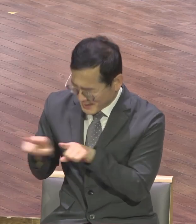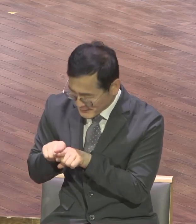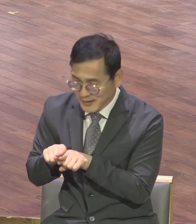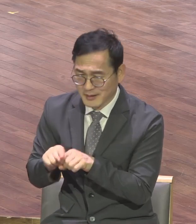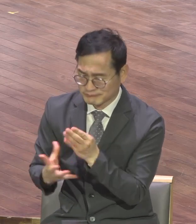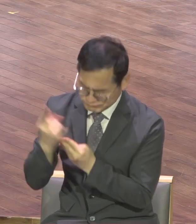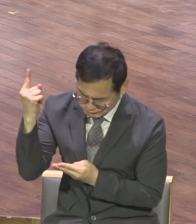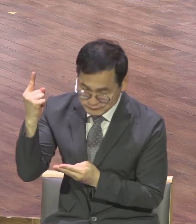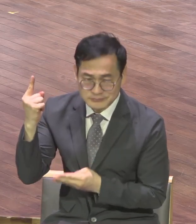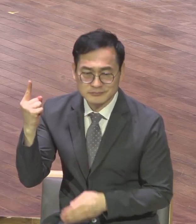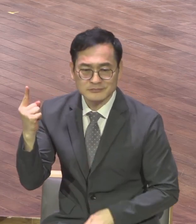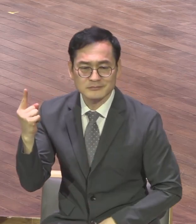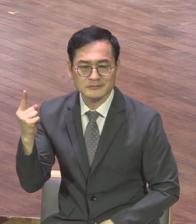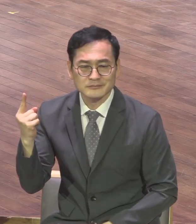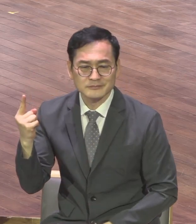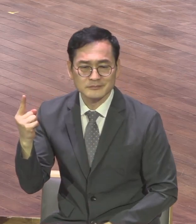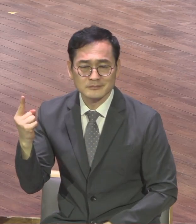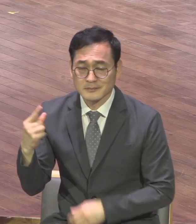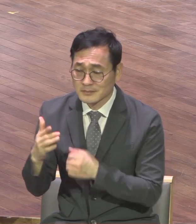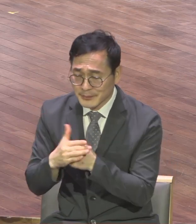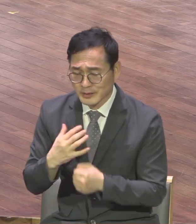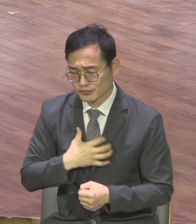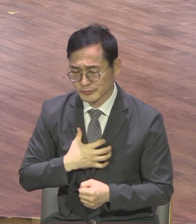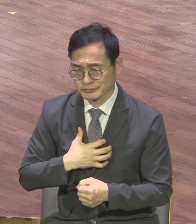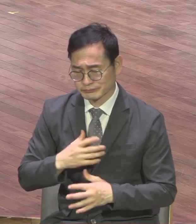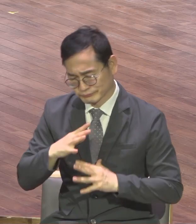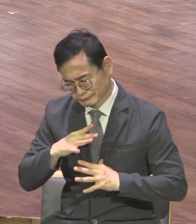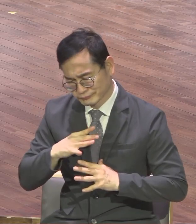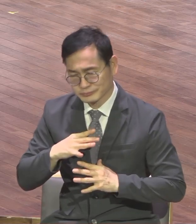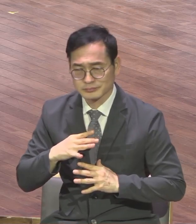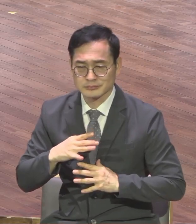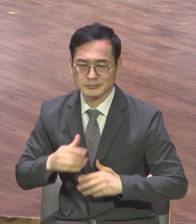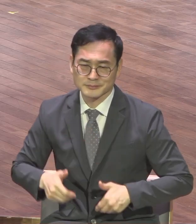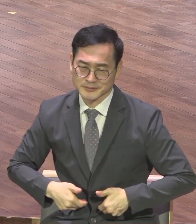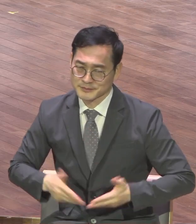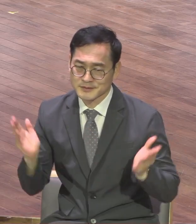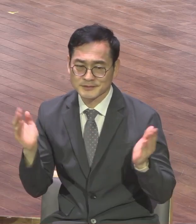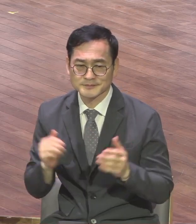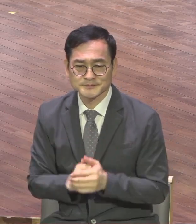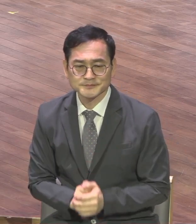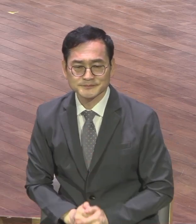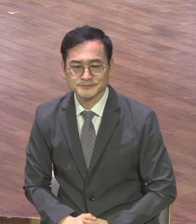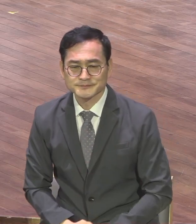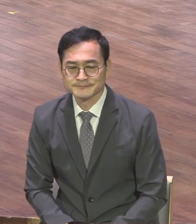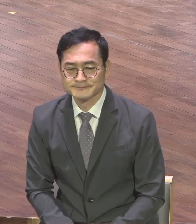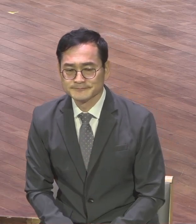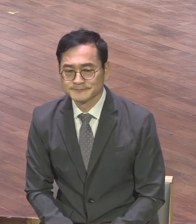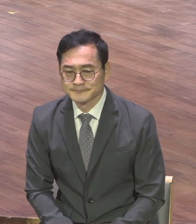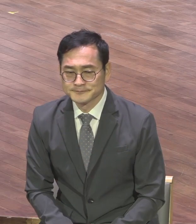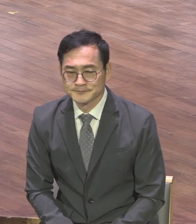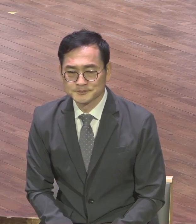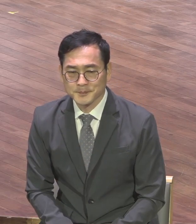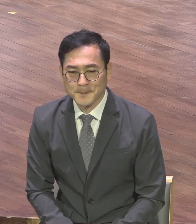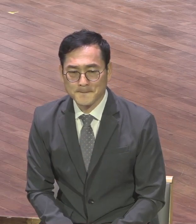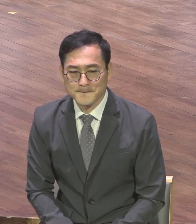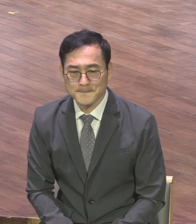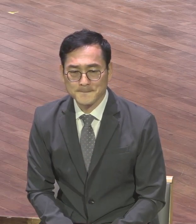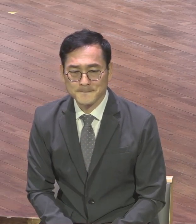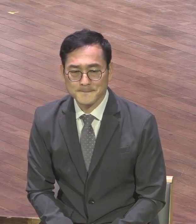두려움 염려 걱정 관심 발붙일 곳이 없습니다 발붙일 수가 없습니다